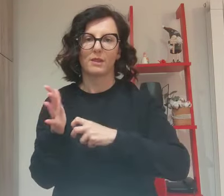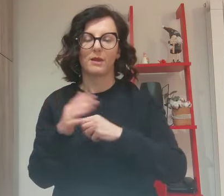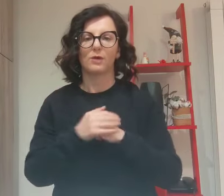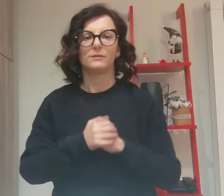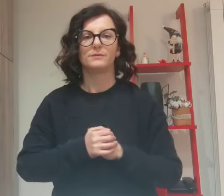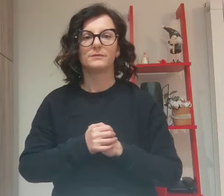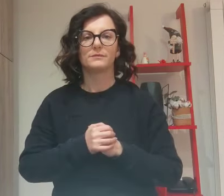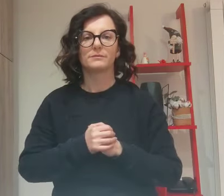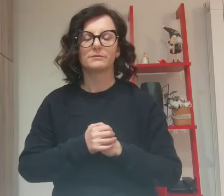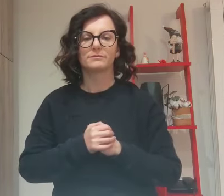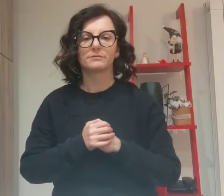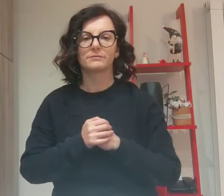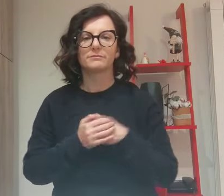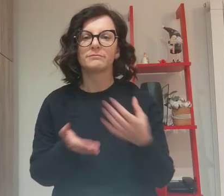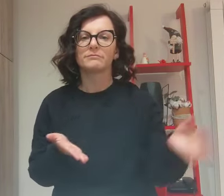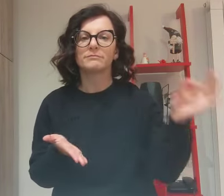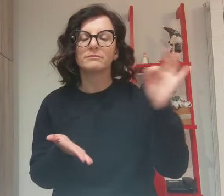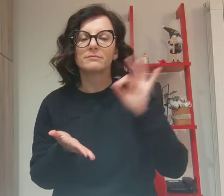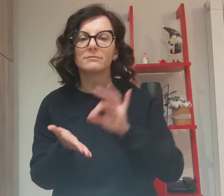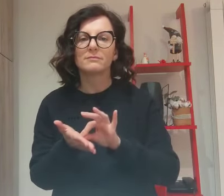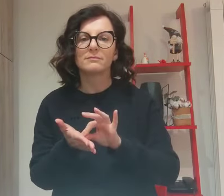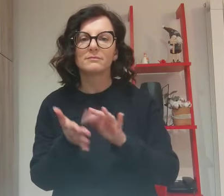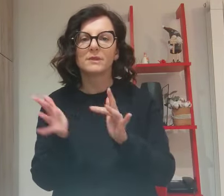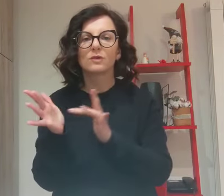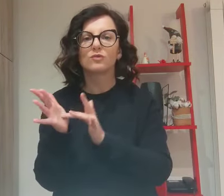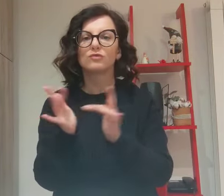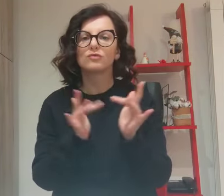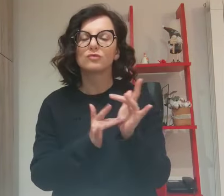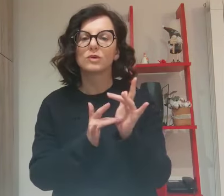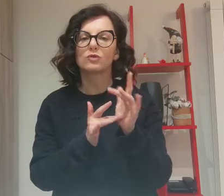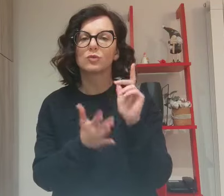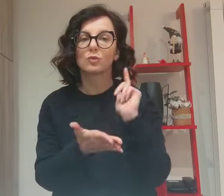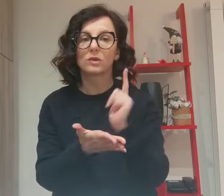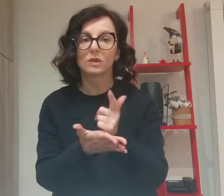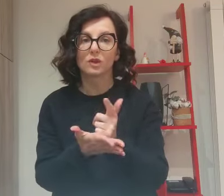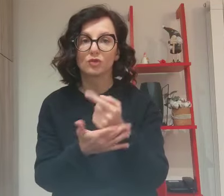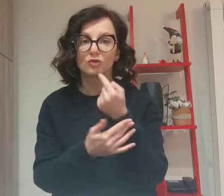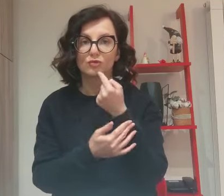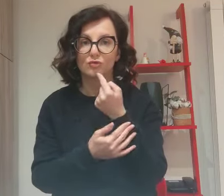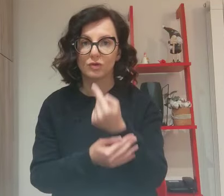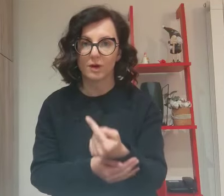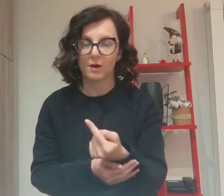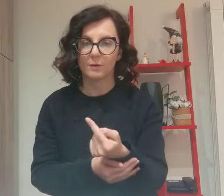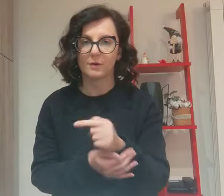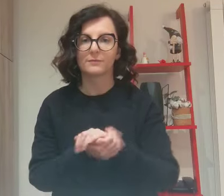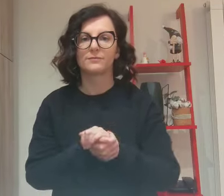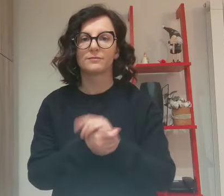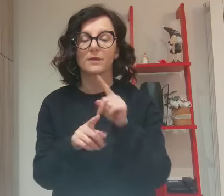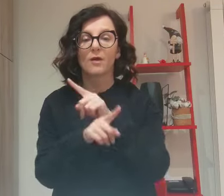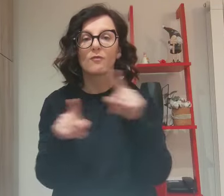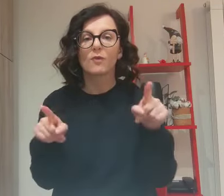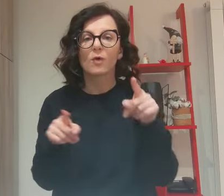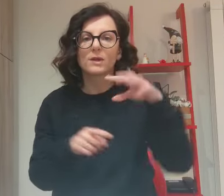In quel tempo Gesù disse ai Suoi discepoli, voi siete il sale della terra,